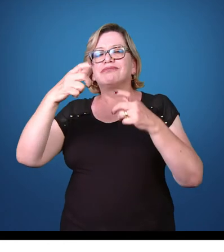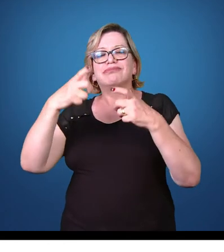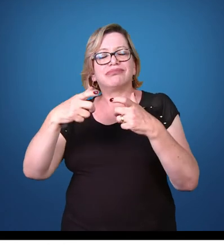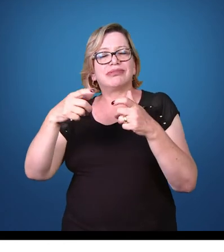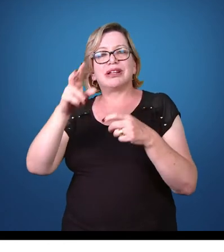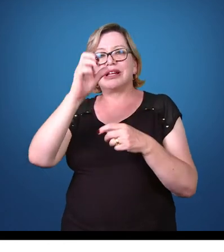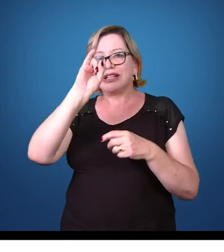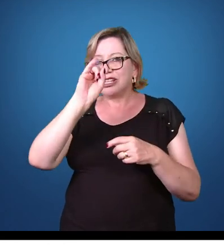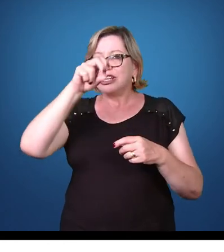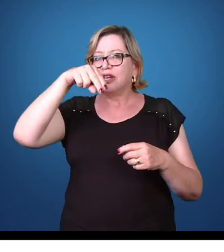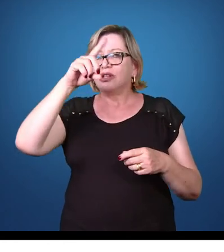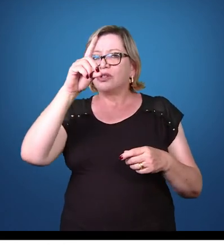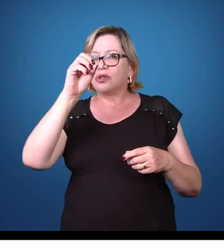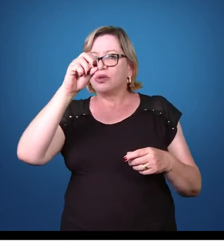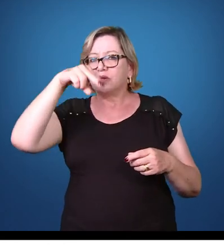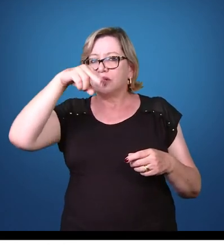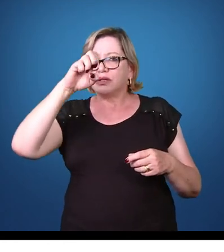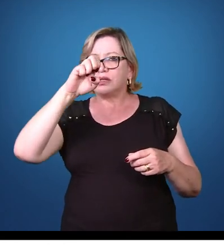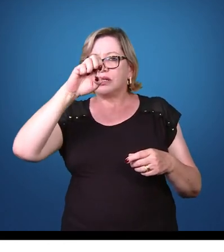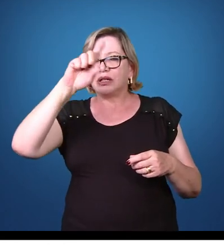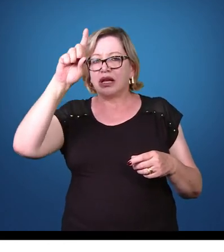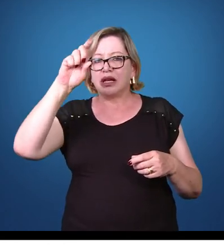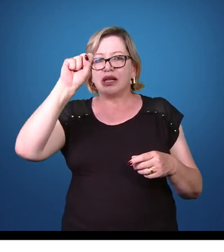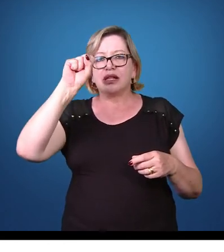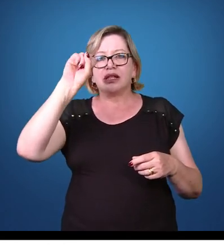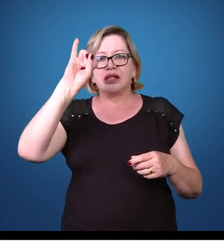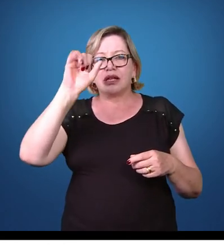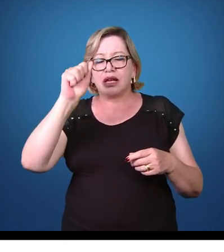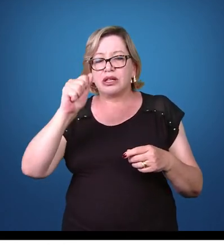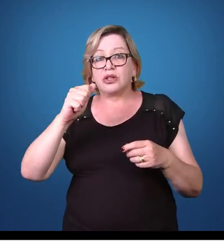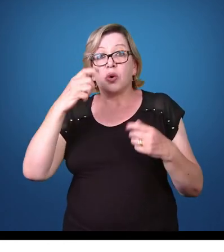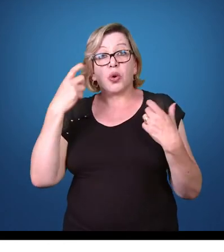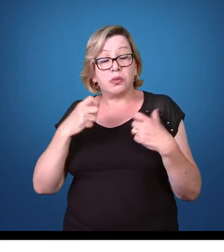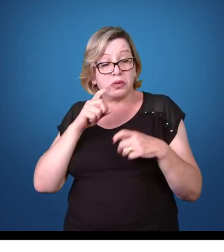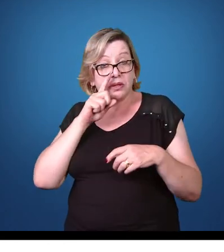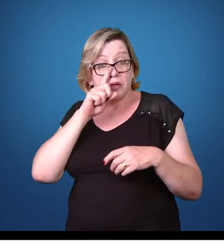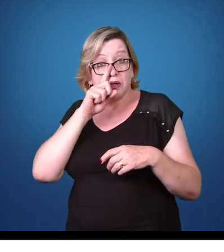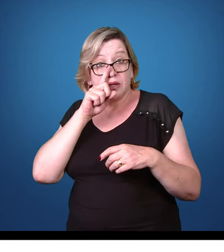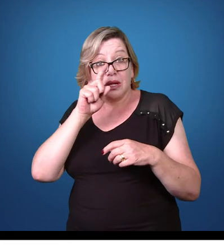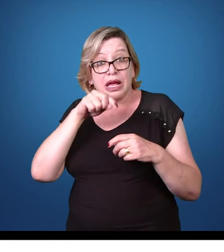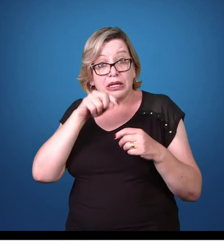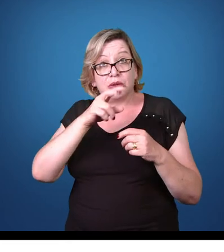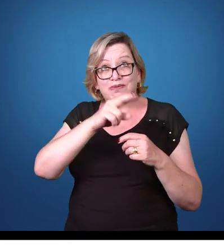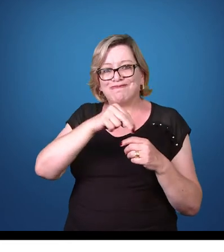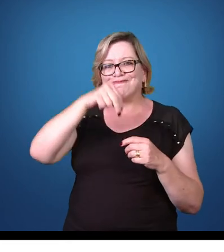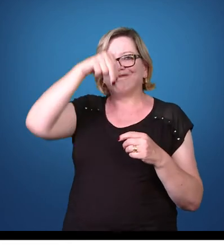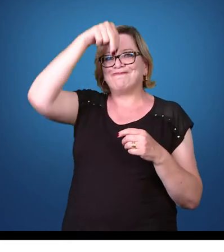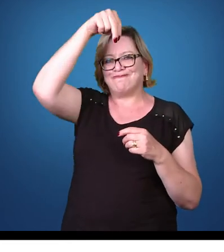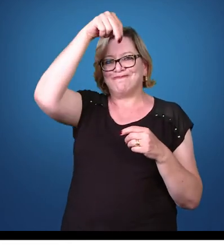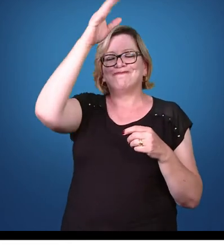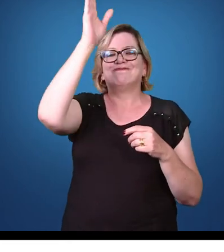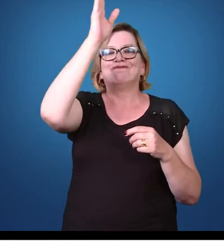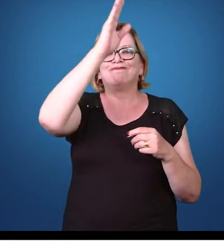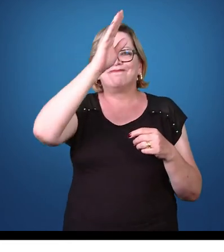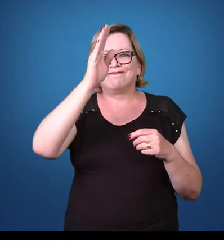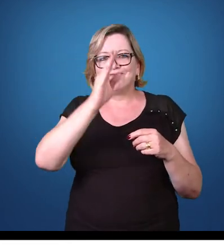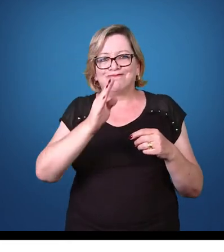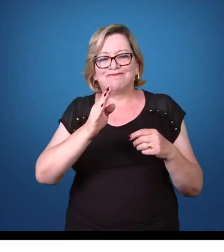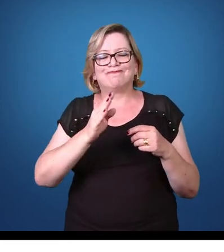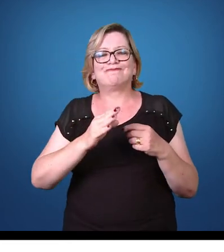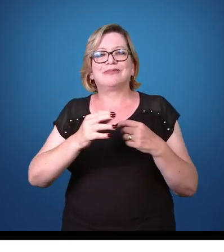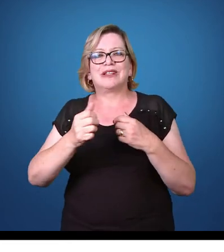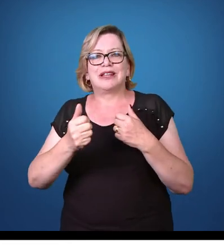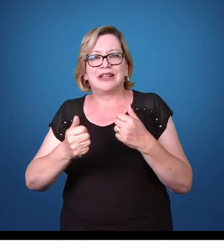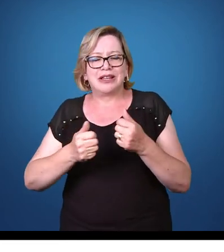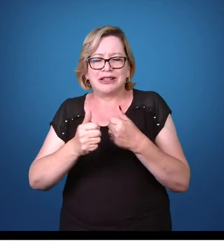e em uma alta região de risco no norte do Brasil, pegando um pouco ali da